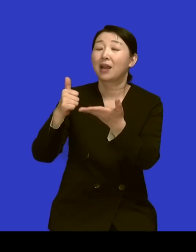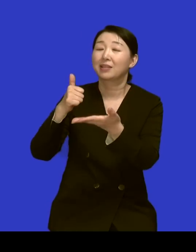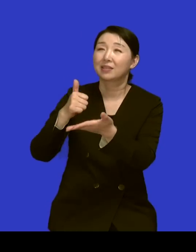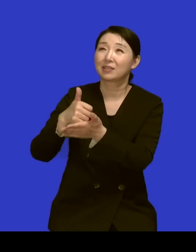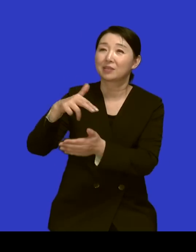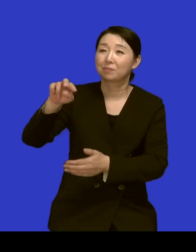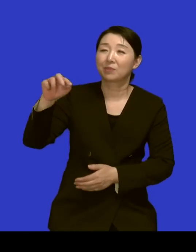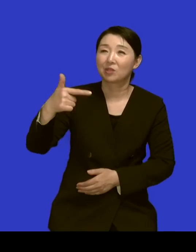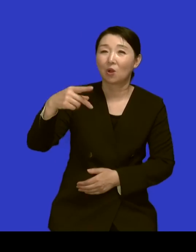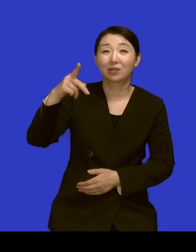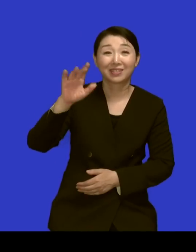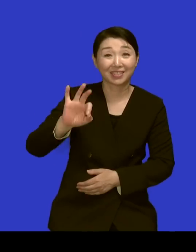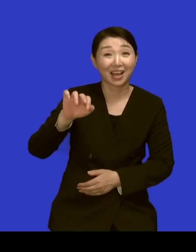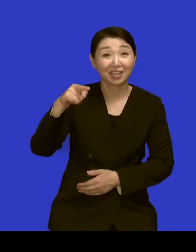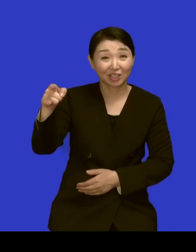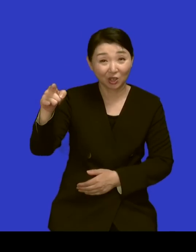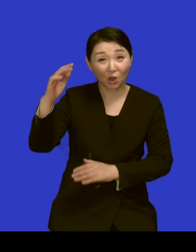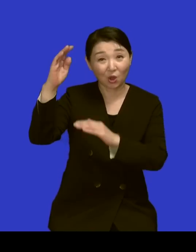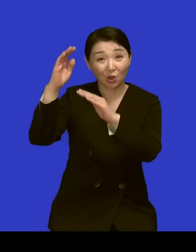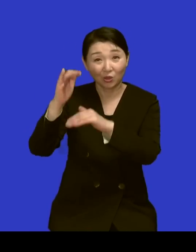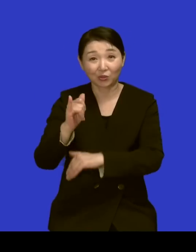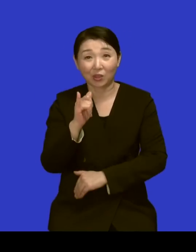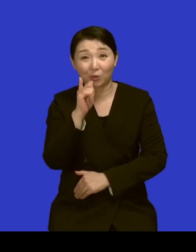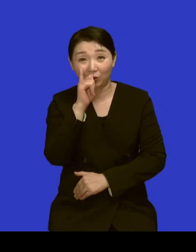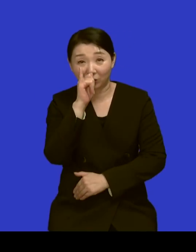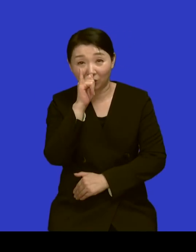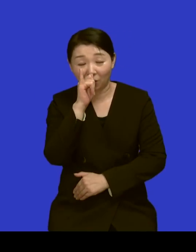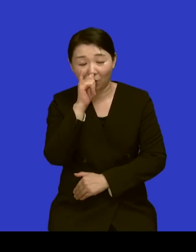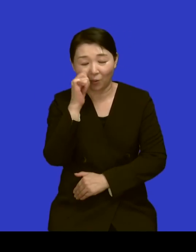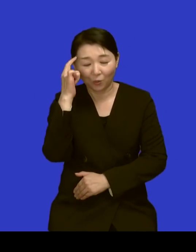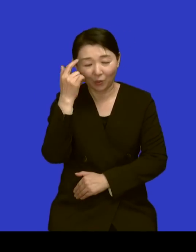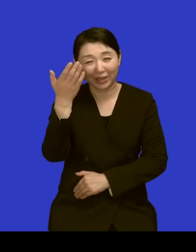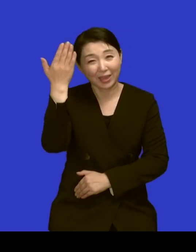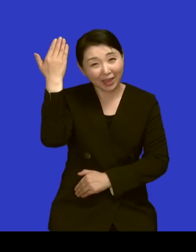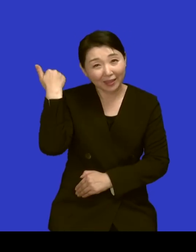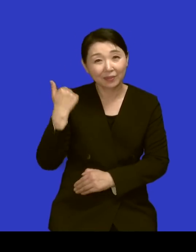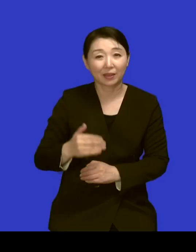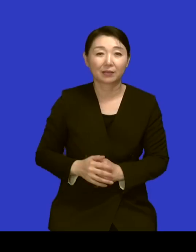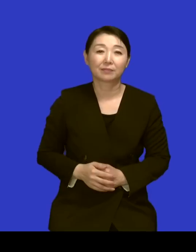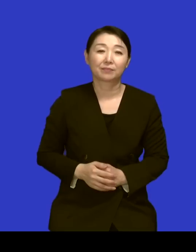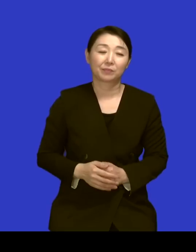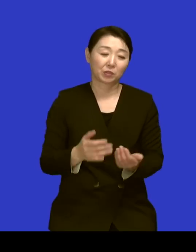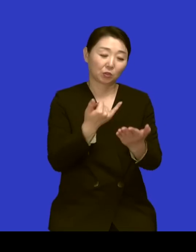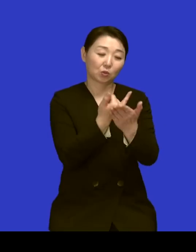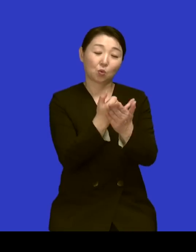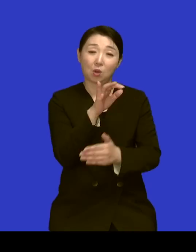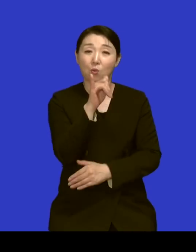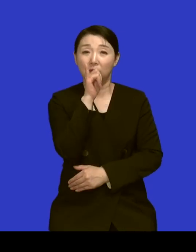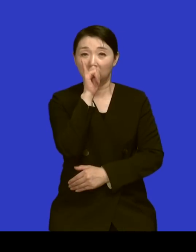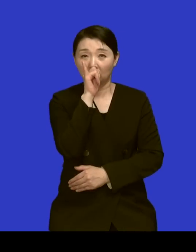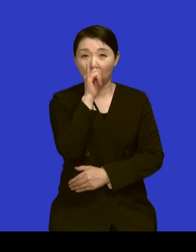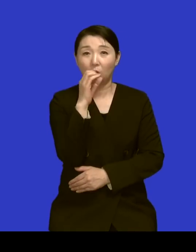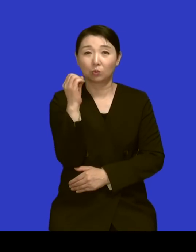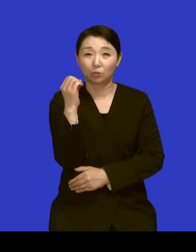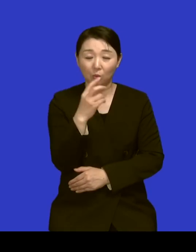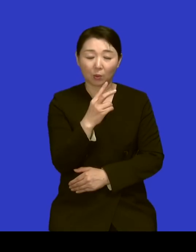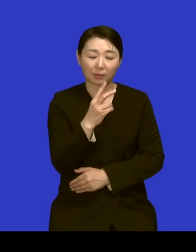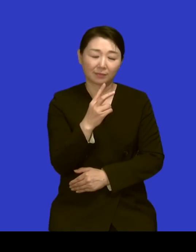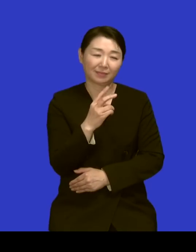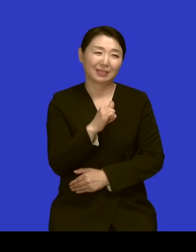얘기인데 네 이제 그 옛날에 저희 이제 등대원 입구 그 어려운 아이들 이제 고아들이랑